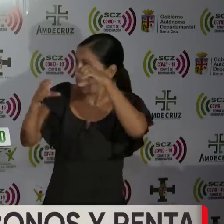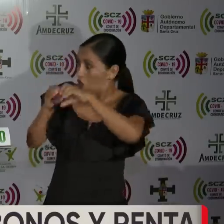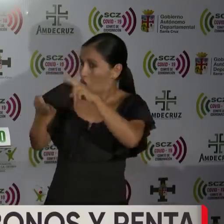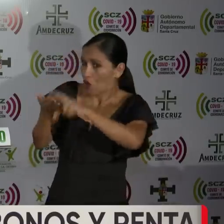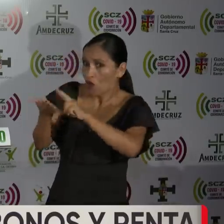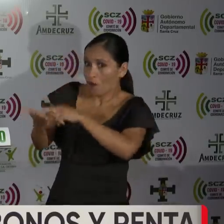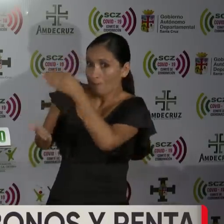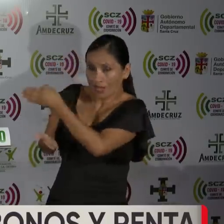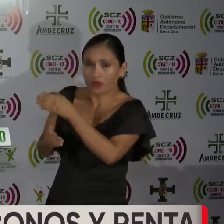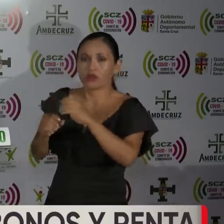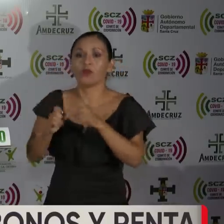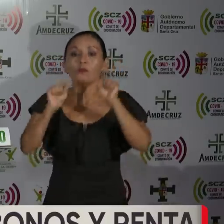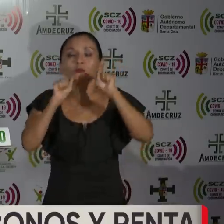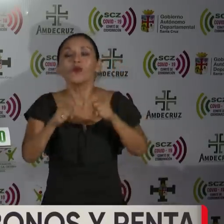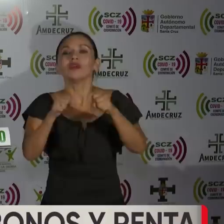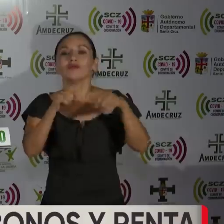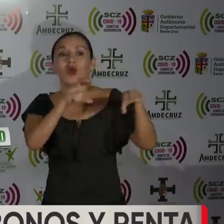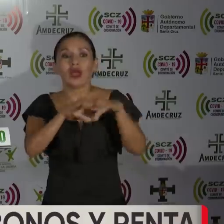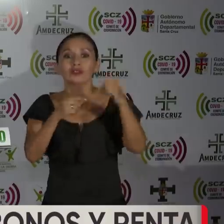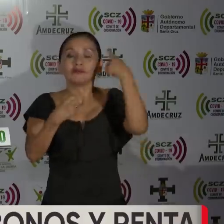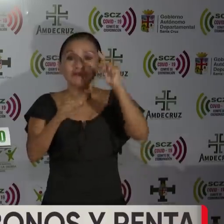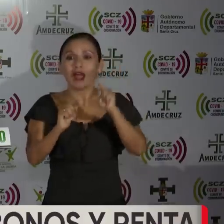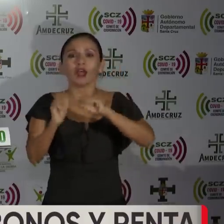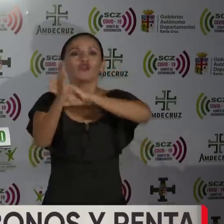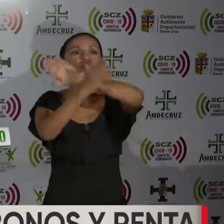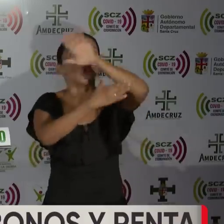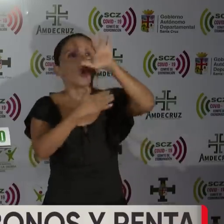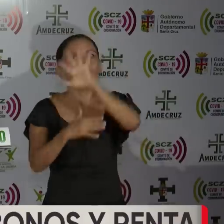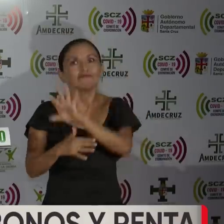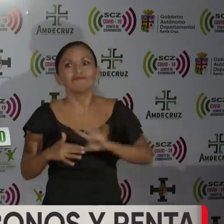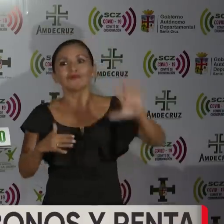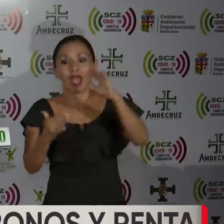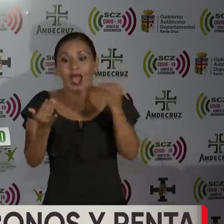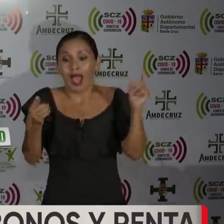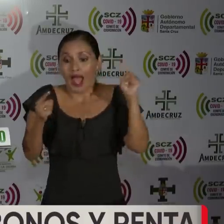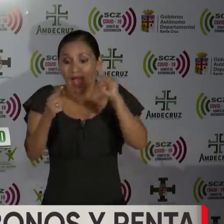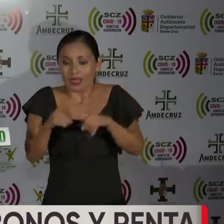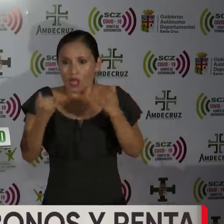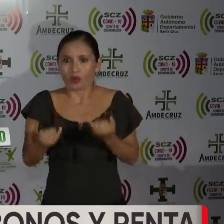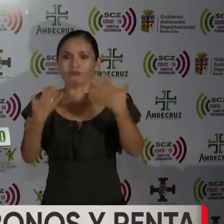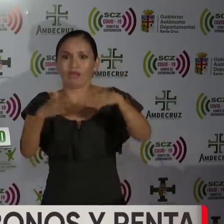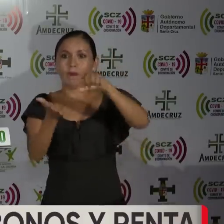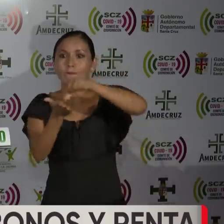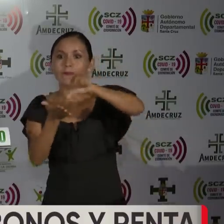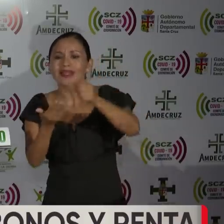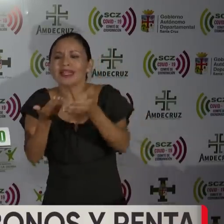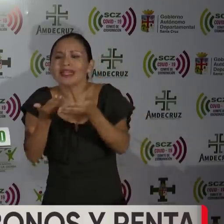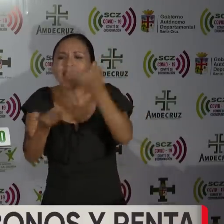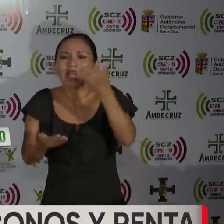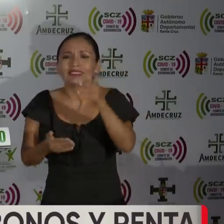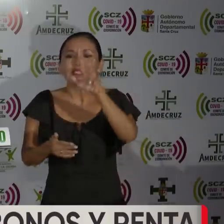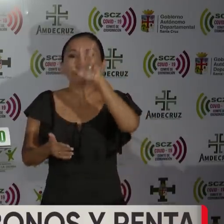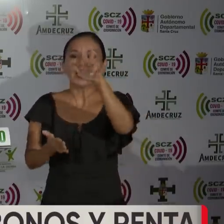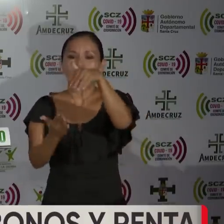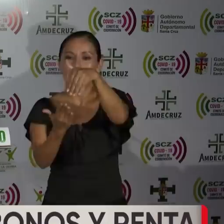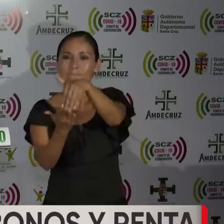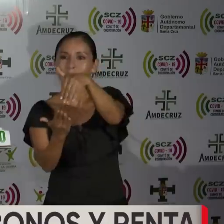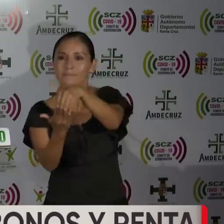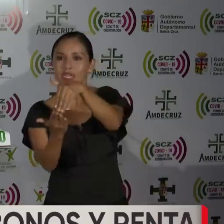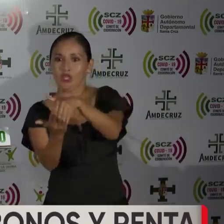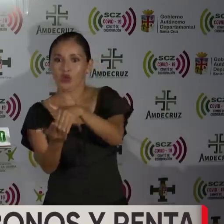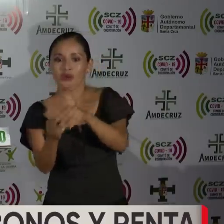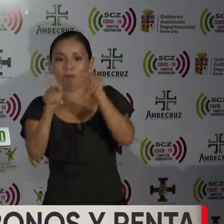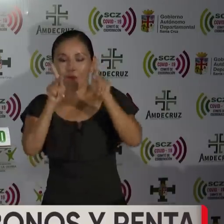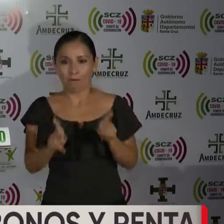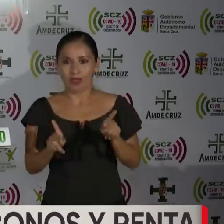habilitamos para poder llegar a toda la población. Hasta el momento hemos pagado casi 3 millones de